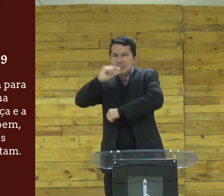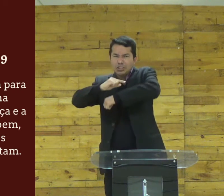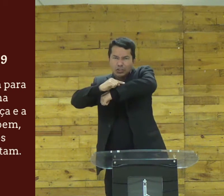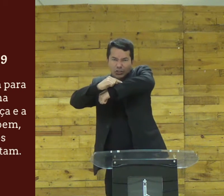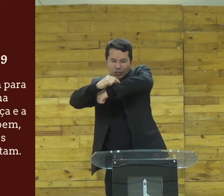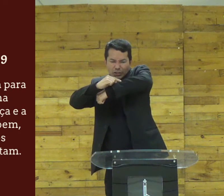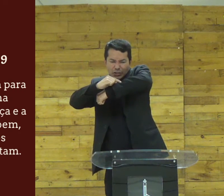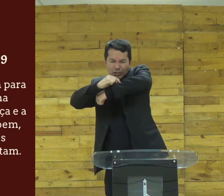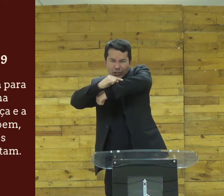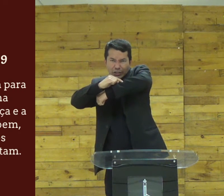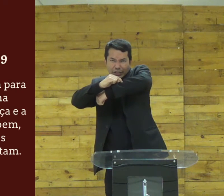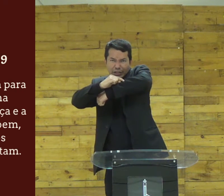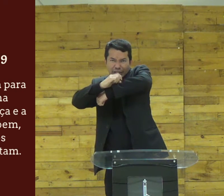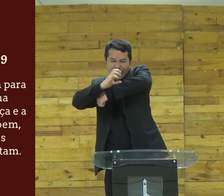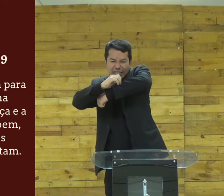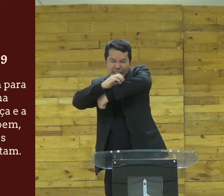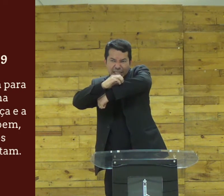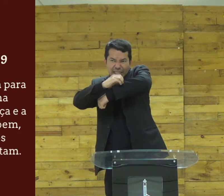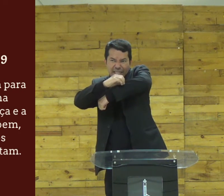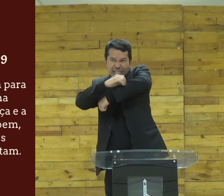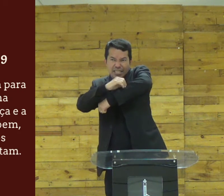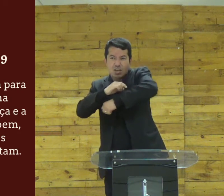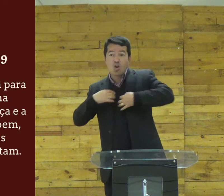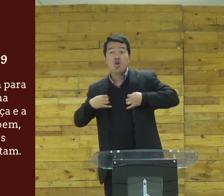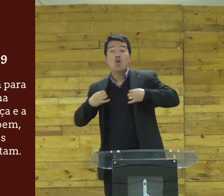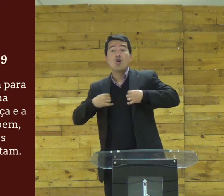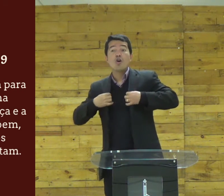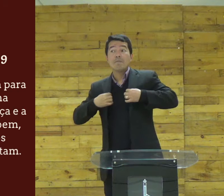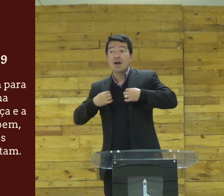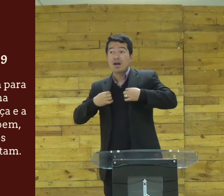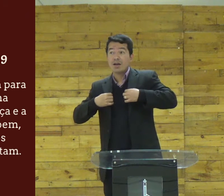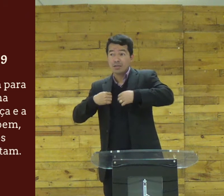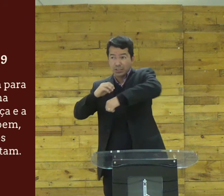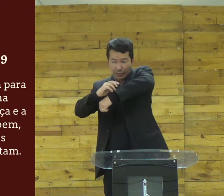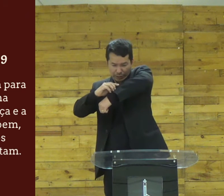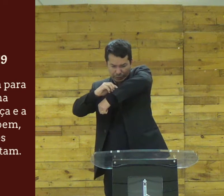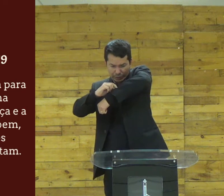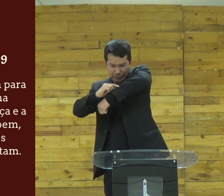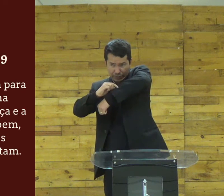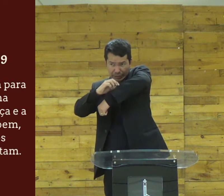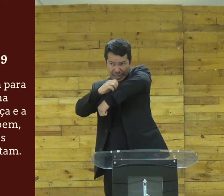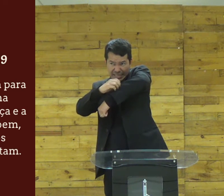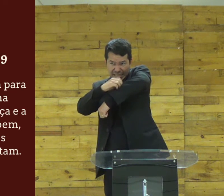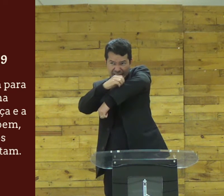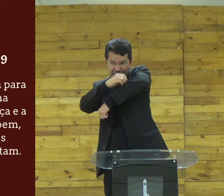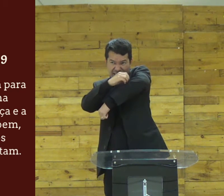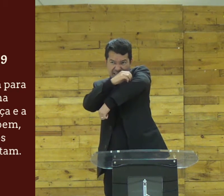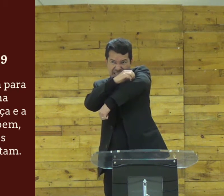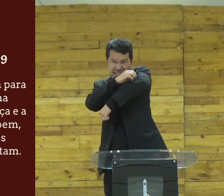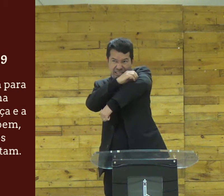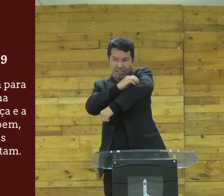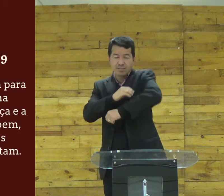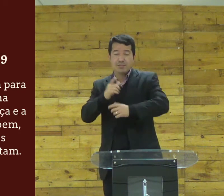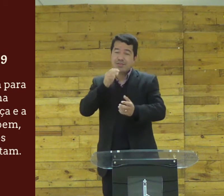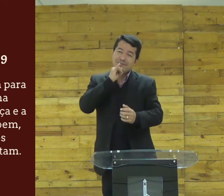parece um bichinho bem pequenininho mas bem malzinho que vai comendo as suas roupas suas coisas etc sabe